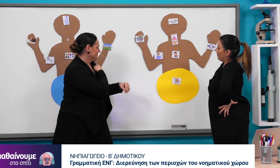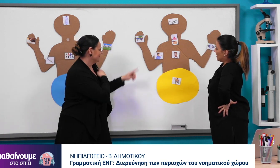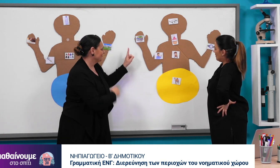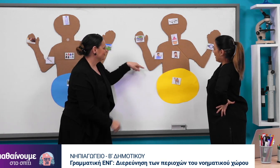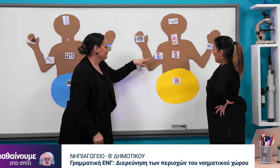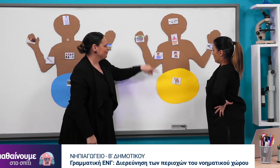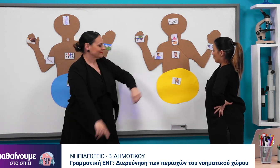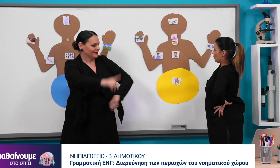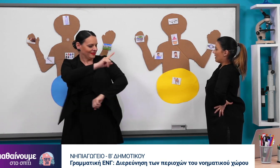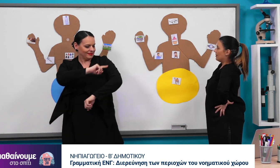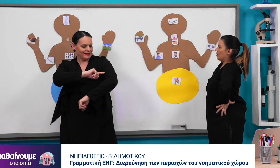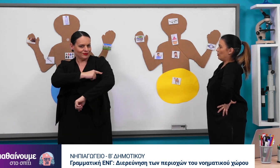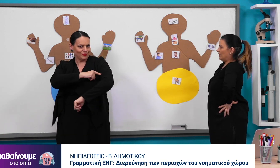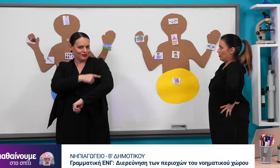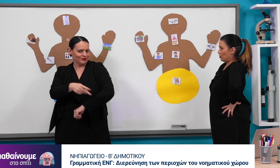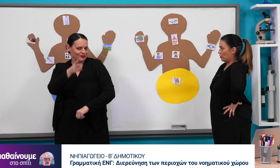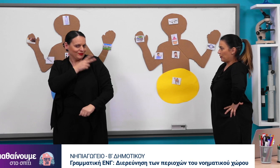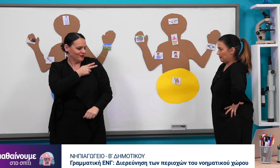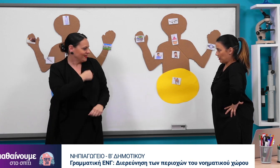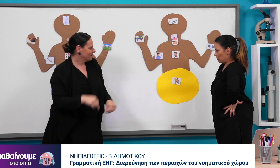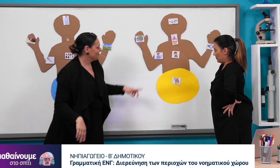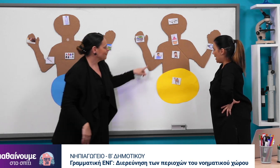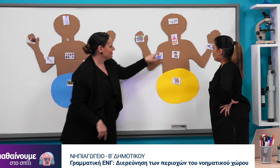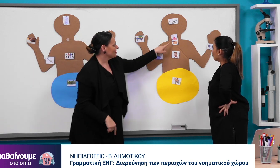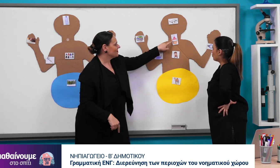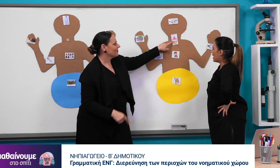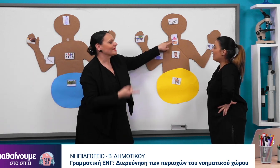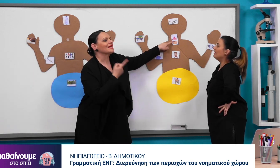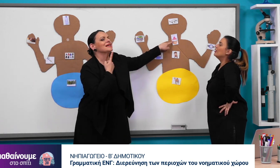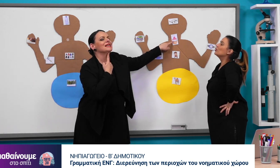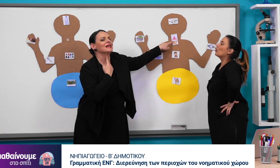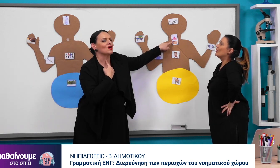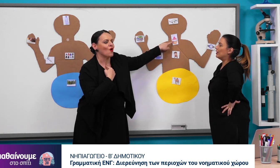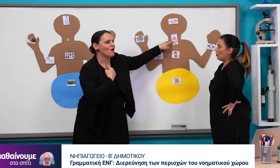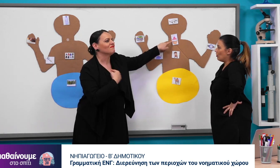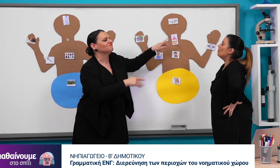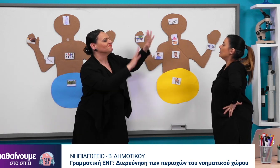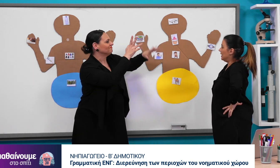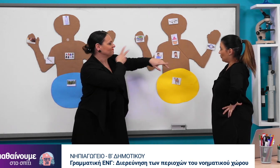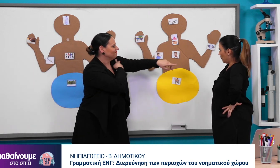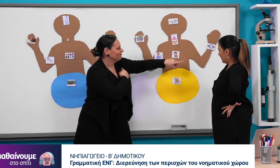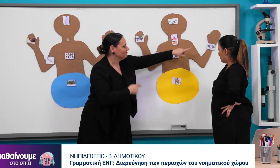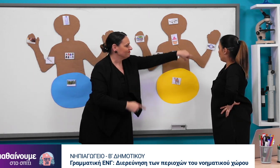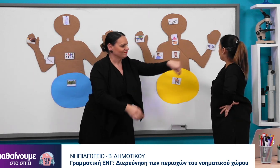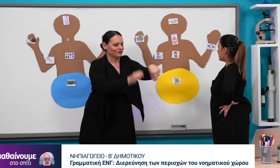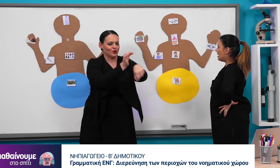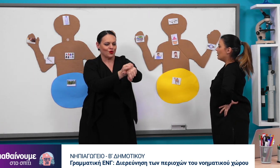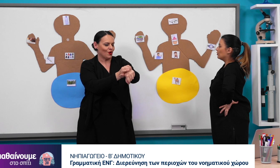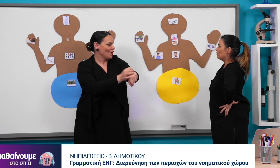βιβλία στην παλάμη, σωστά. Ο γιατρός είναι τοποθετημένο στον πράτσο, σωστά. Το γλυκό είναι τοποθετημένο σωστά. Το